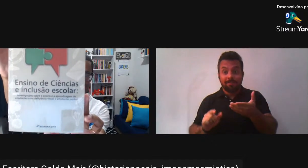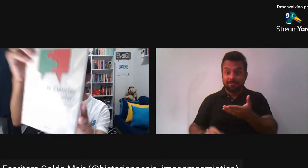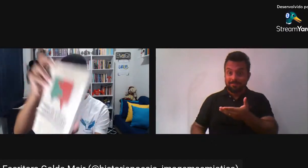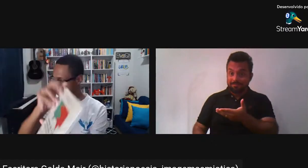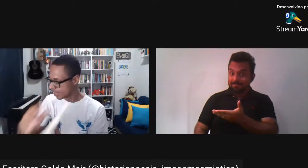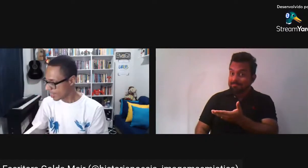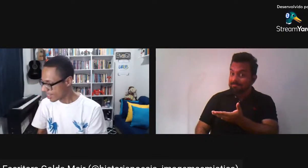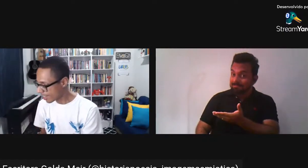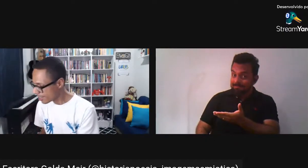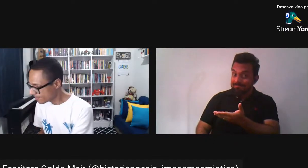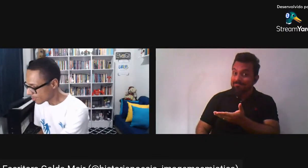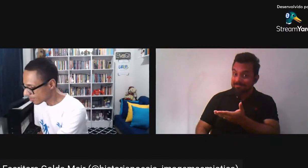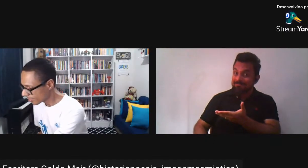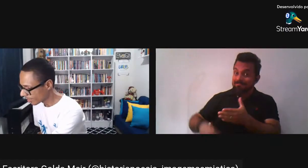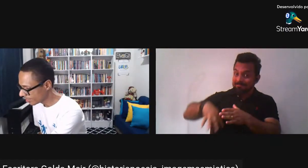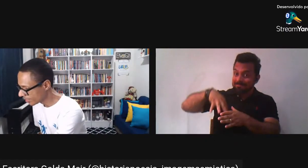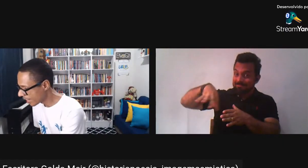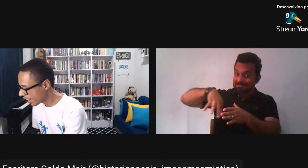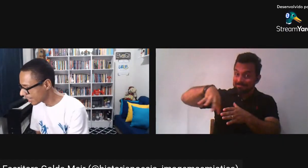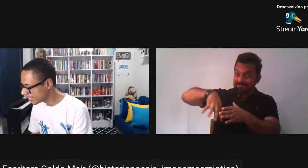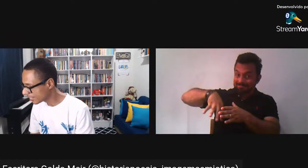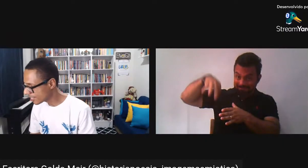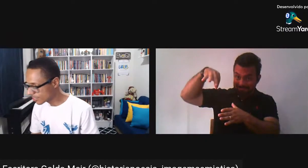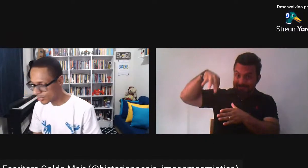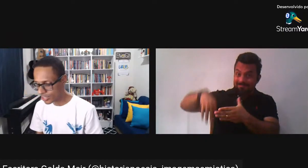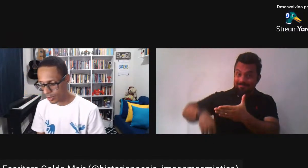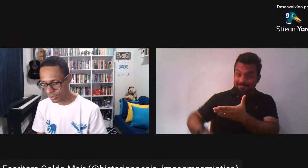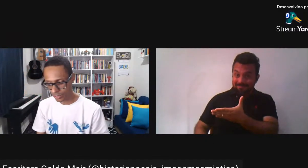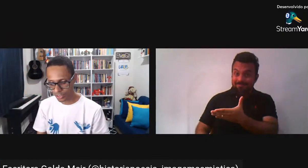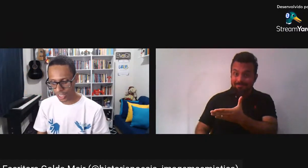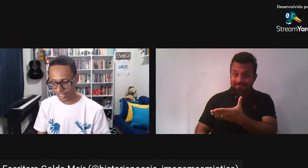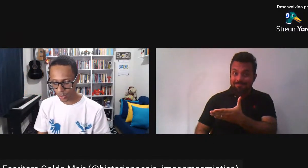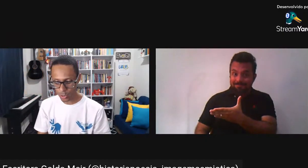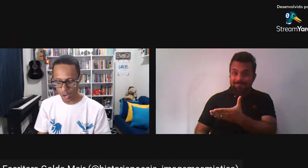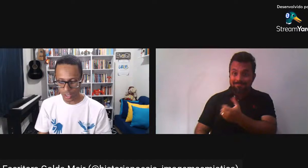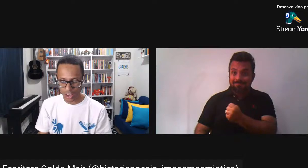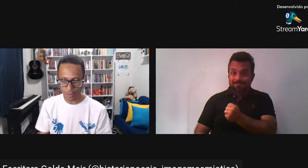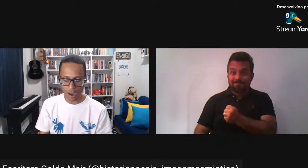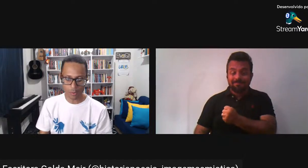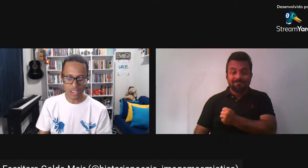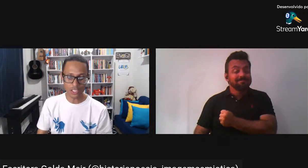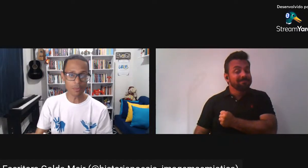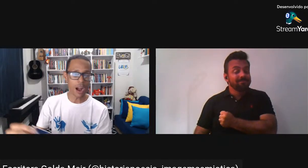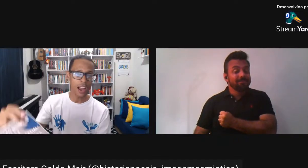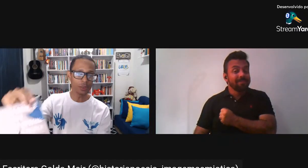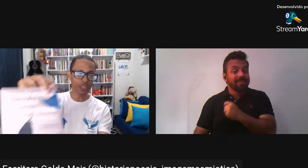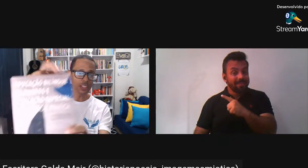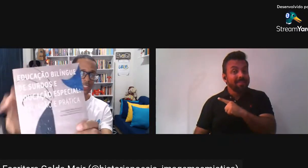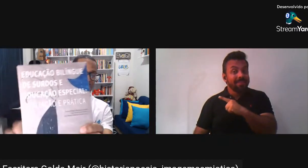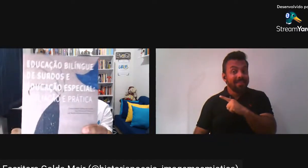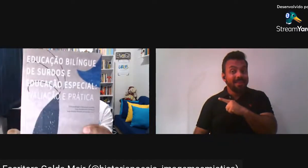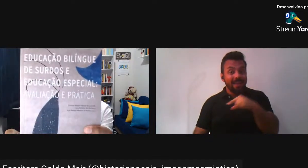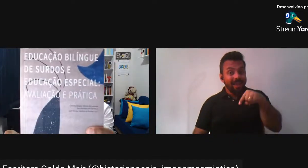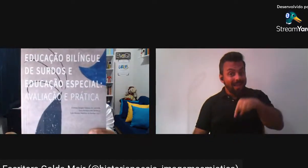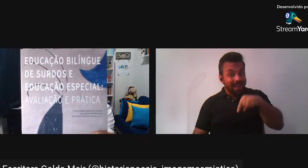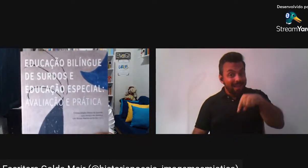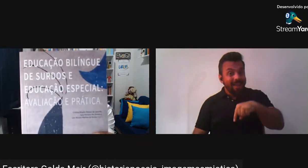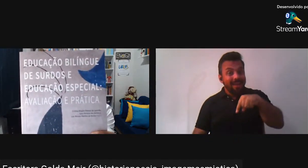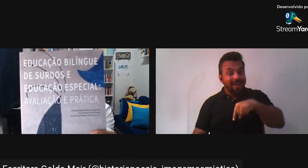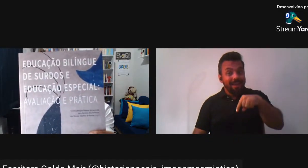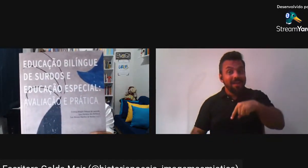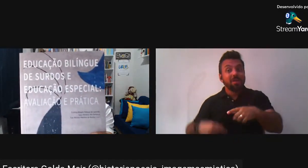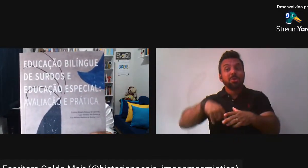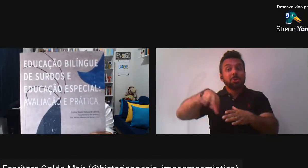Ciências E Já na descrição Já tem o sorteio Para o mês de maio Deste livro aqui